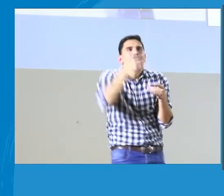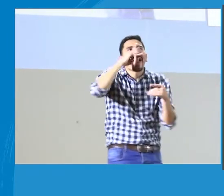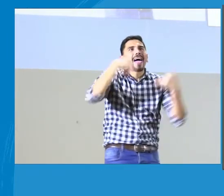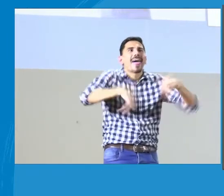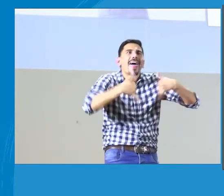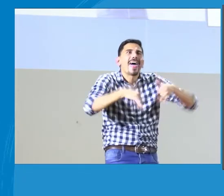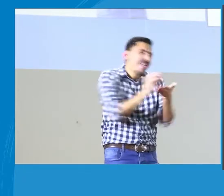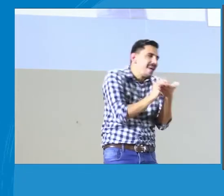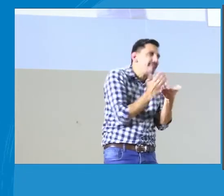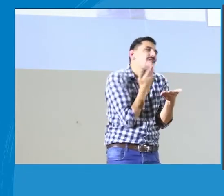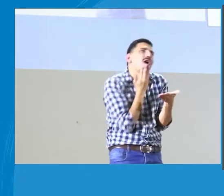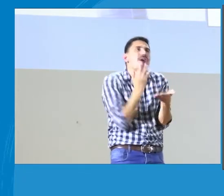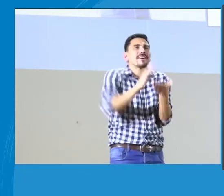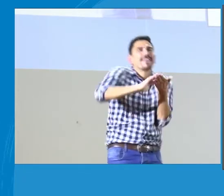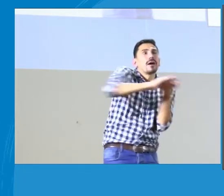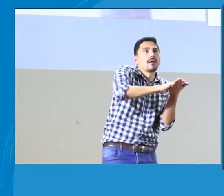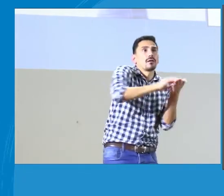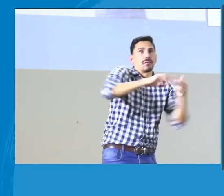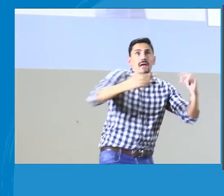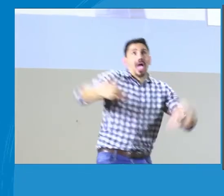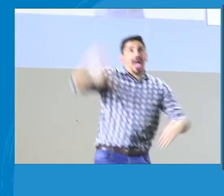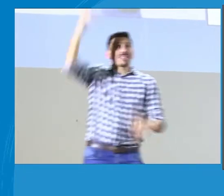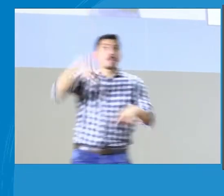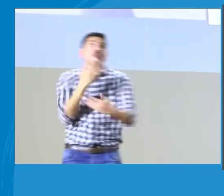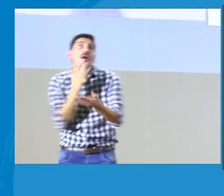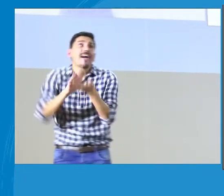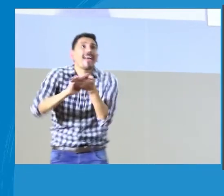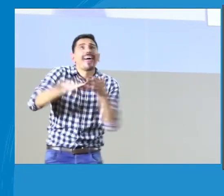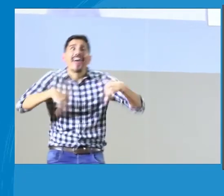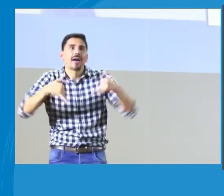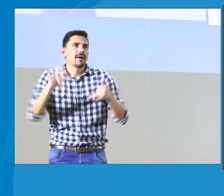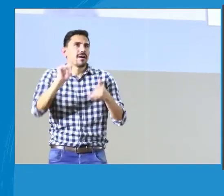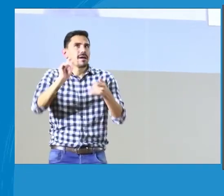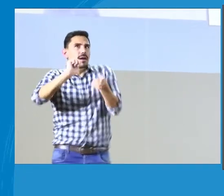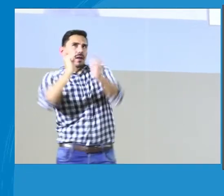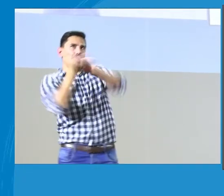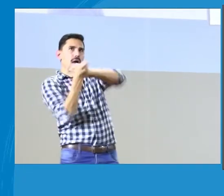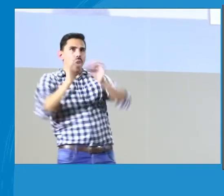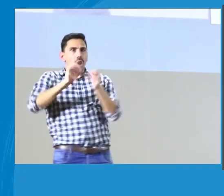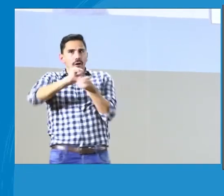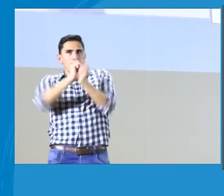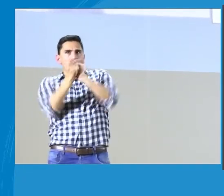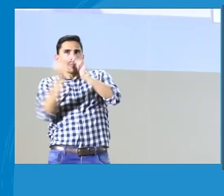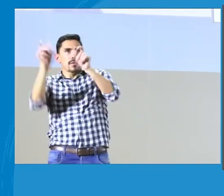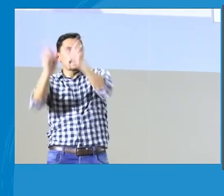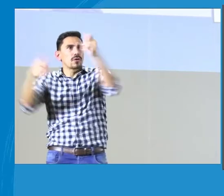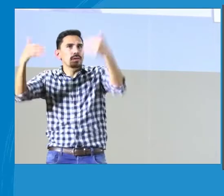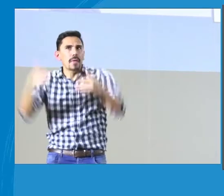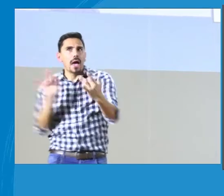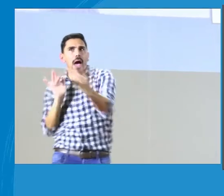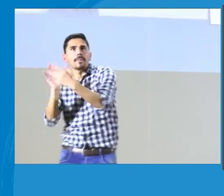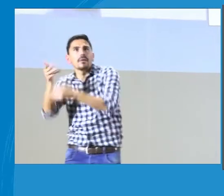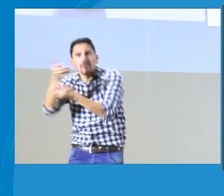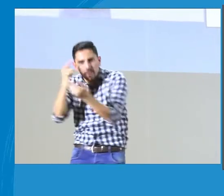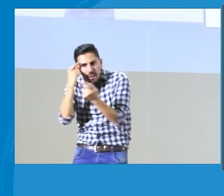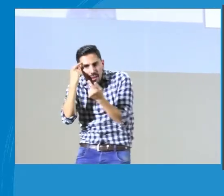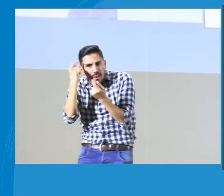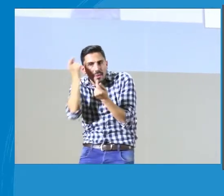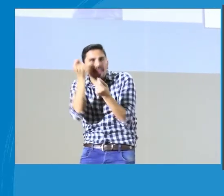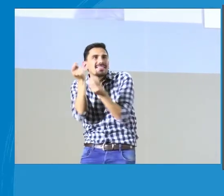educativa especial para estas personas. Obviamente, cuando estamos hablando con niños, la dinámica, la metodología es